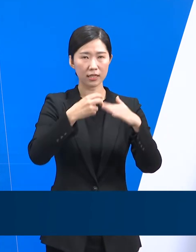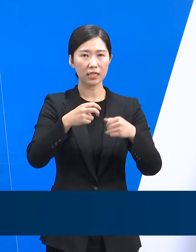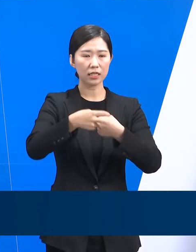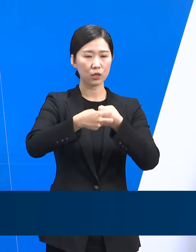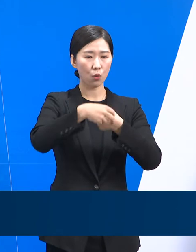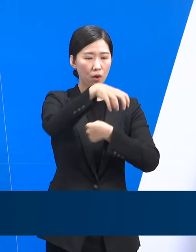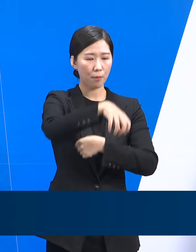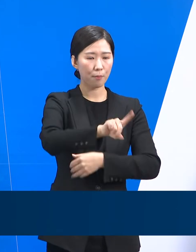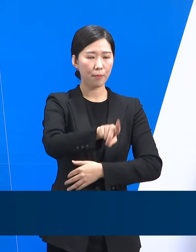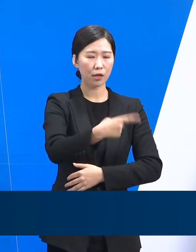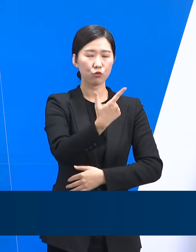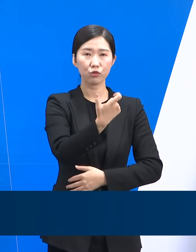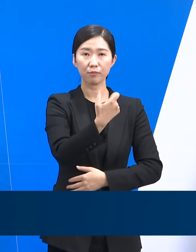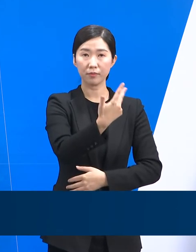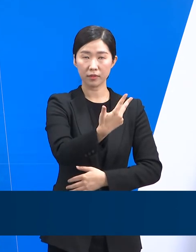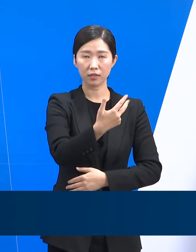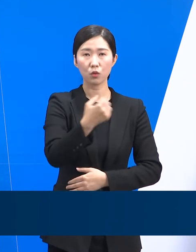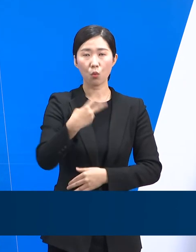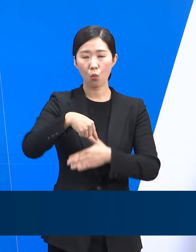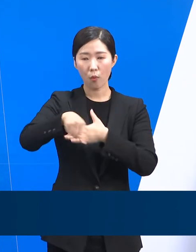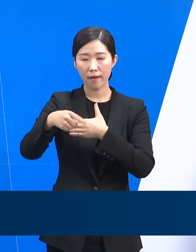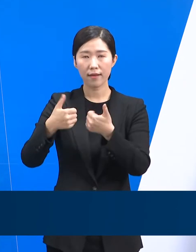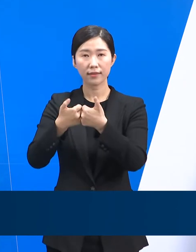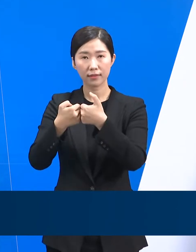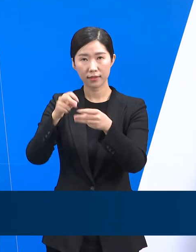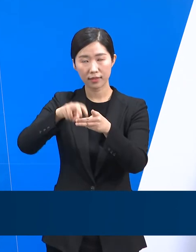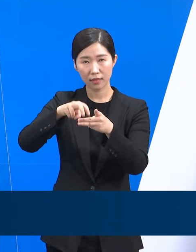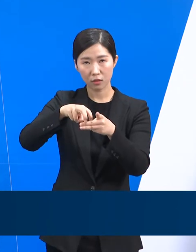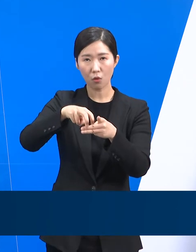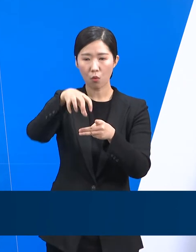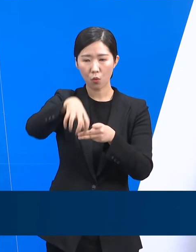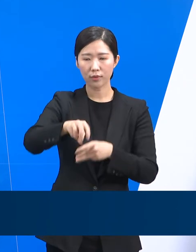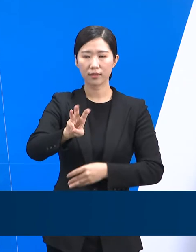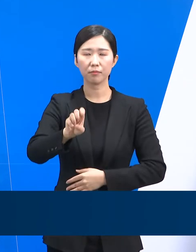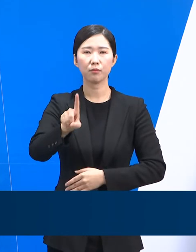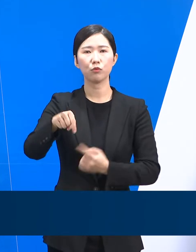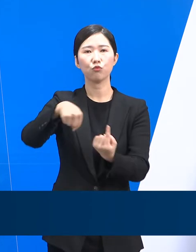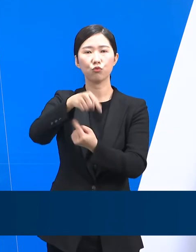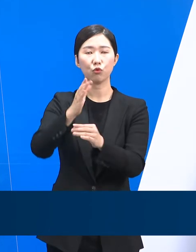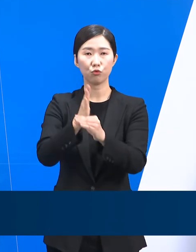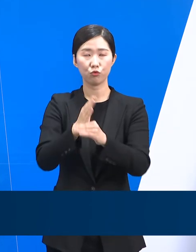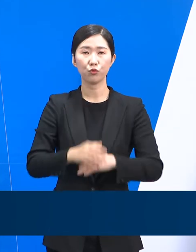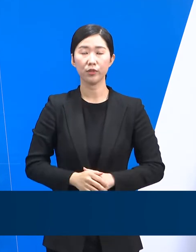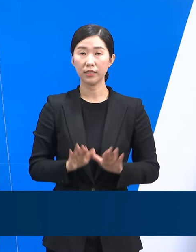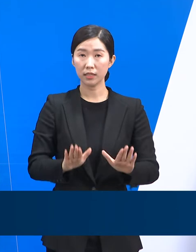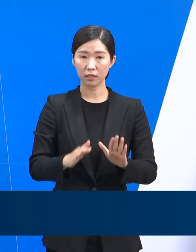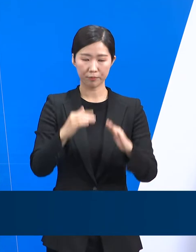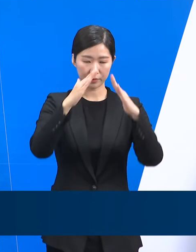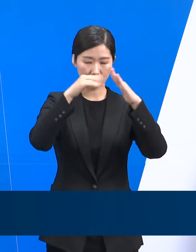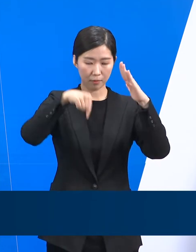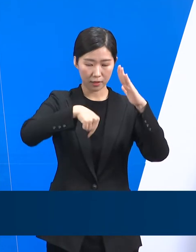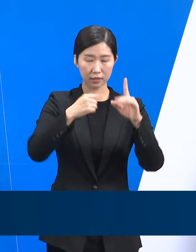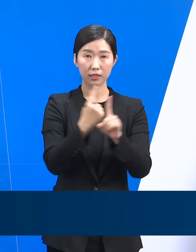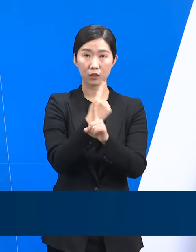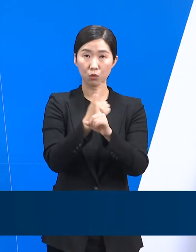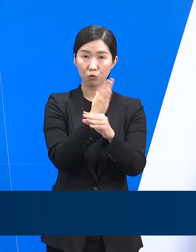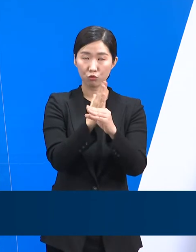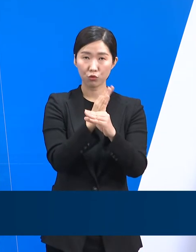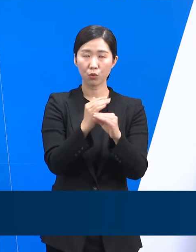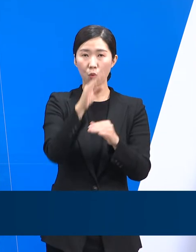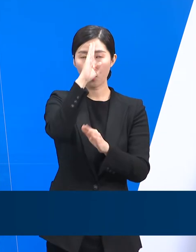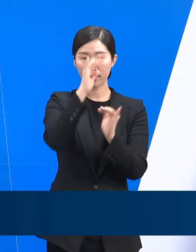재택치료 외래진료센터는 31개소 운영 중입니다. 현재 치료 중인 환자는 21만